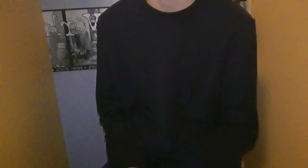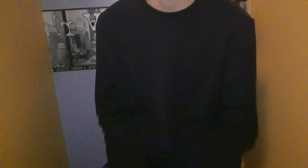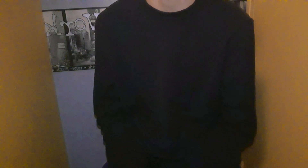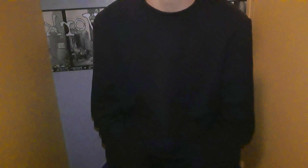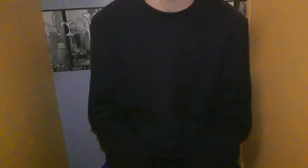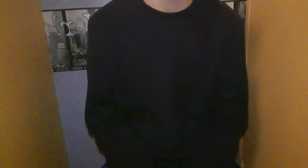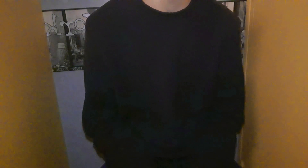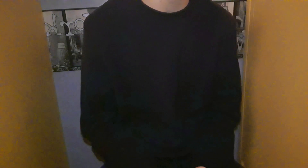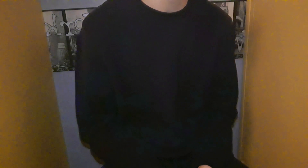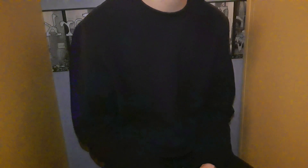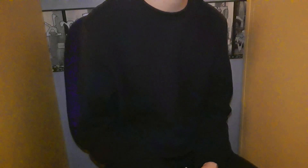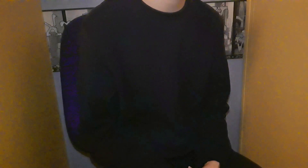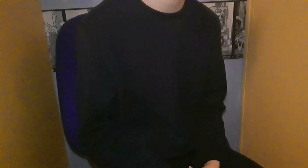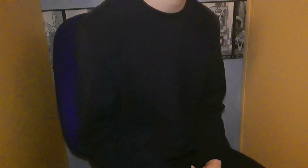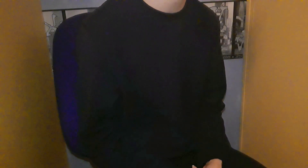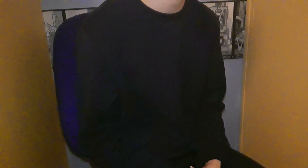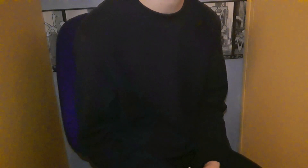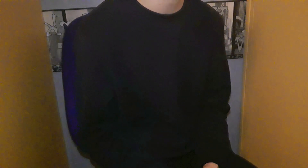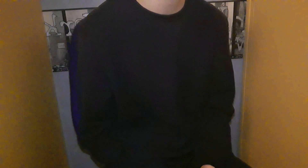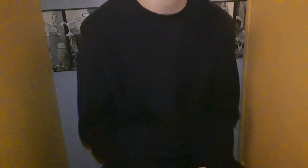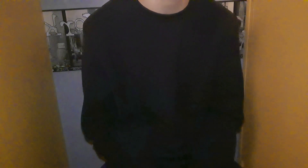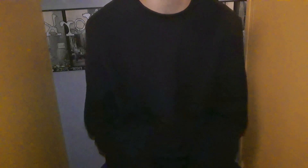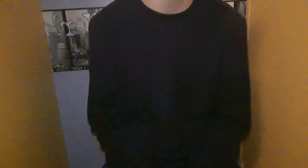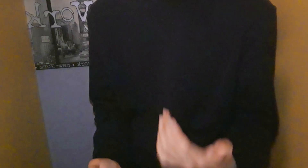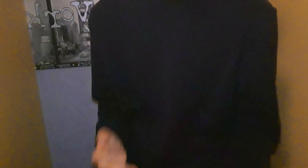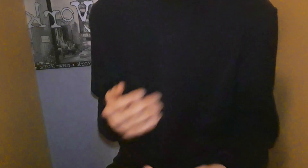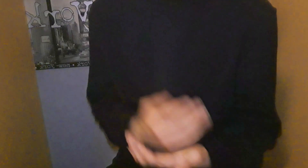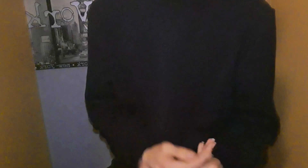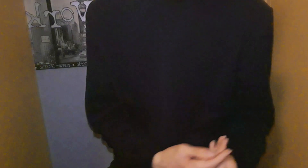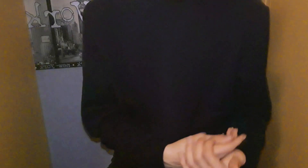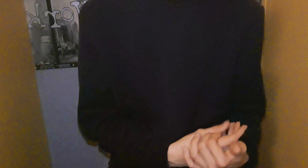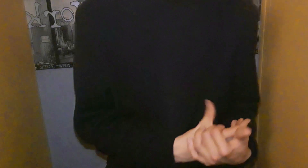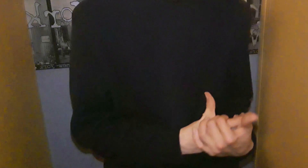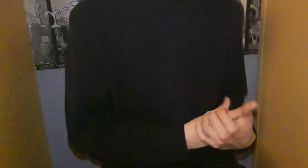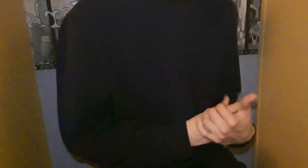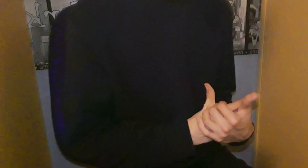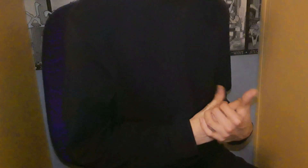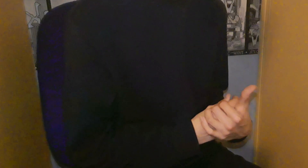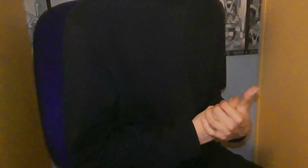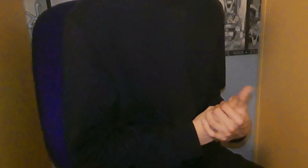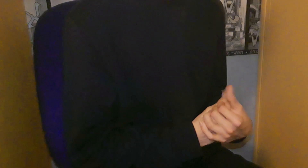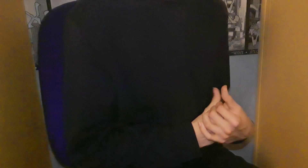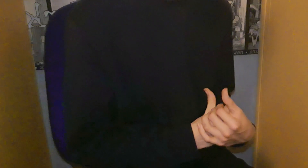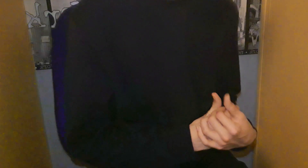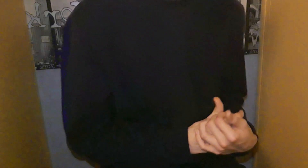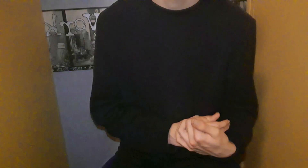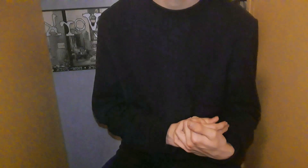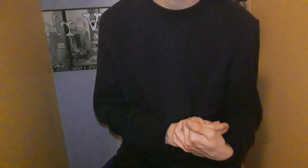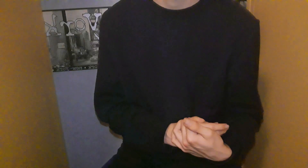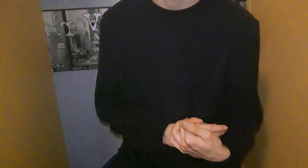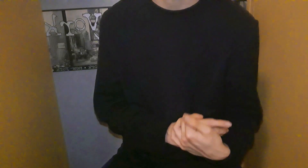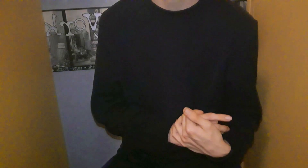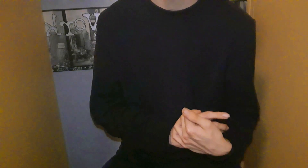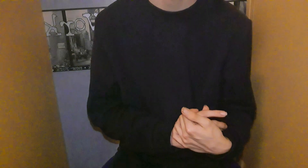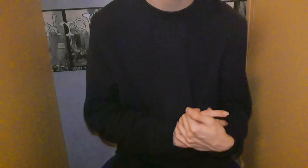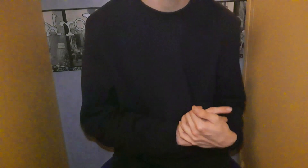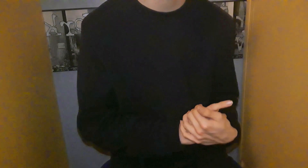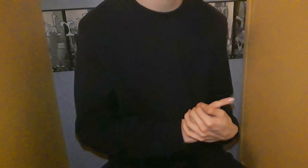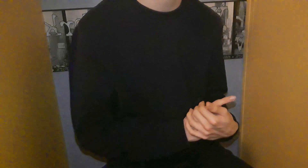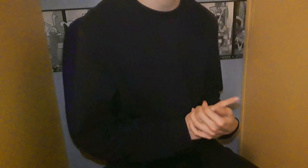de 3 ans A peine Ouais 3 ou 3 ans 4 ans Maximum Bah Et c'est là Que j'ai commencé A vraiment aimer la musique En tout cas Enfin